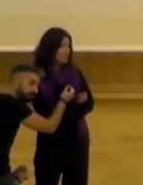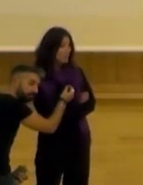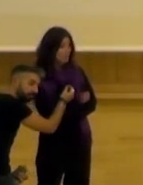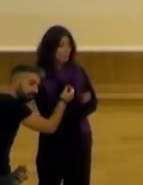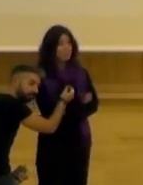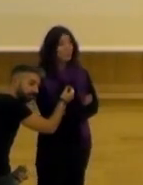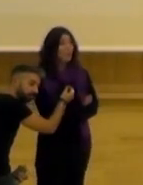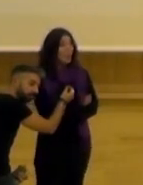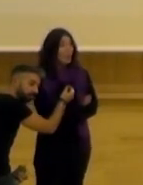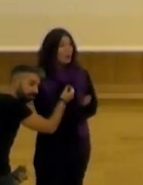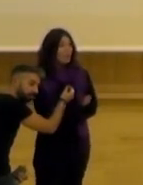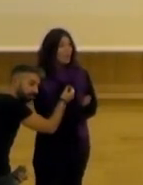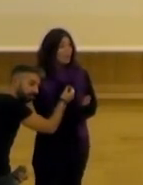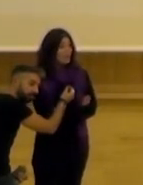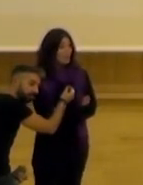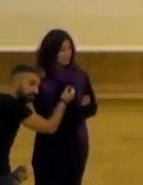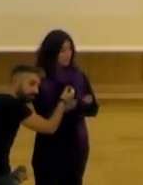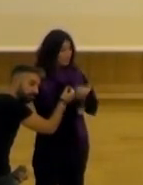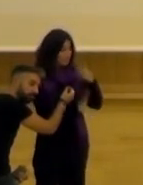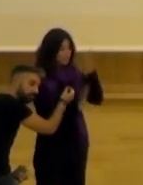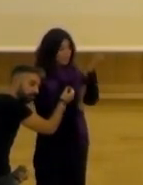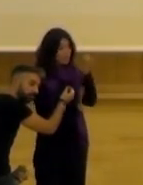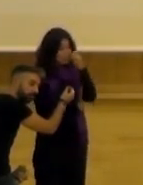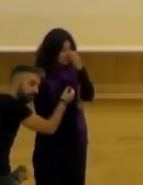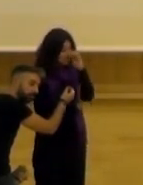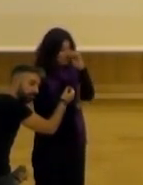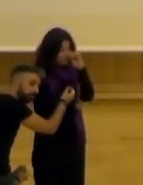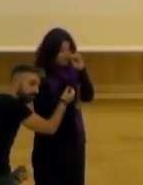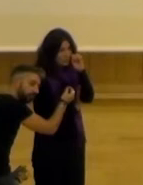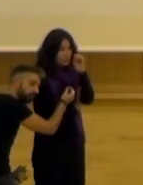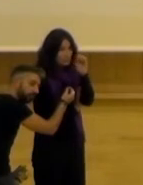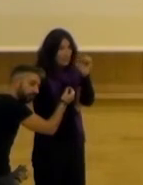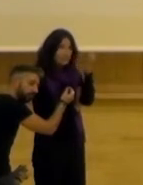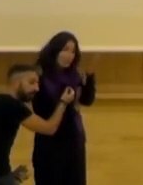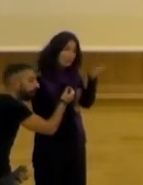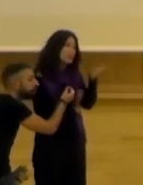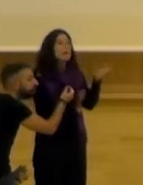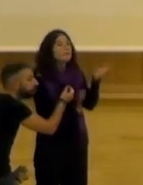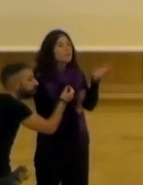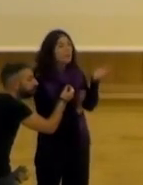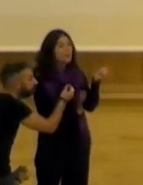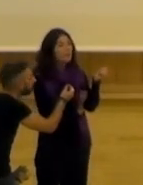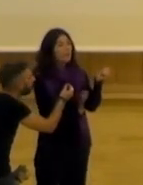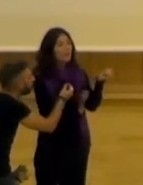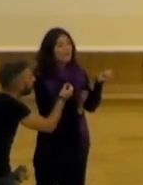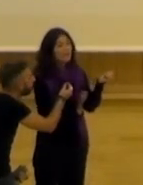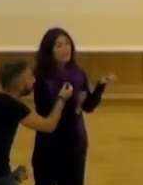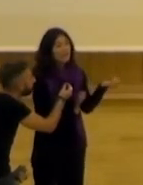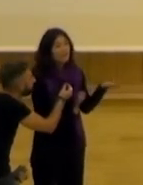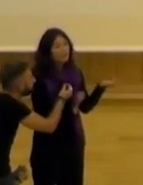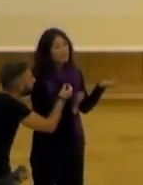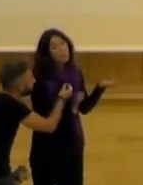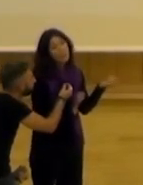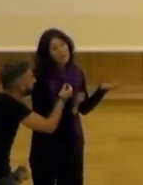países que no nos el turismo yo estuve yo conozco a personas solas de Japón viniendo a visitarnos